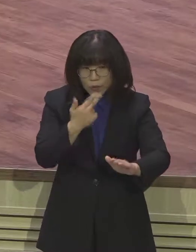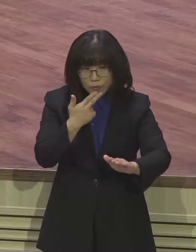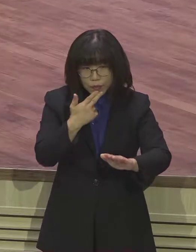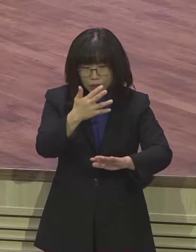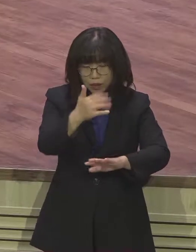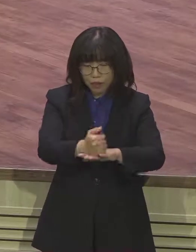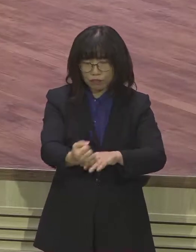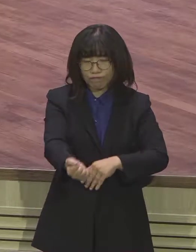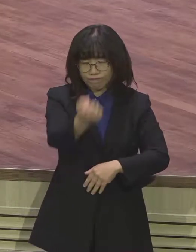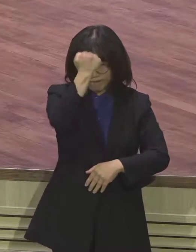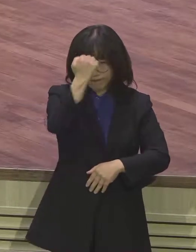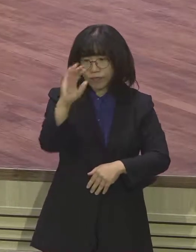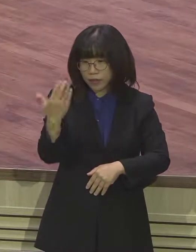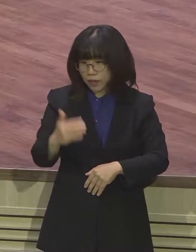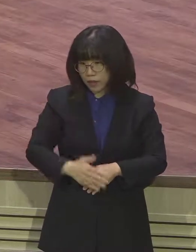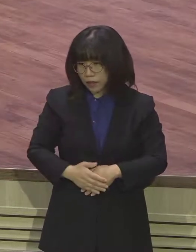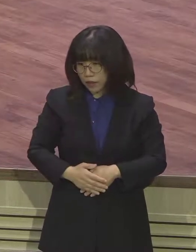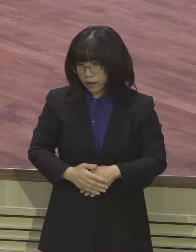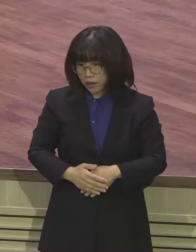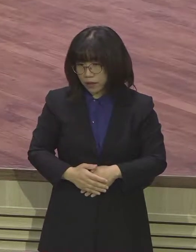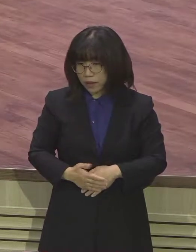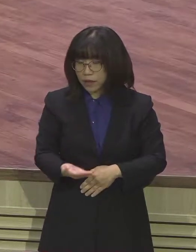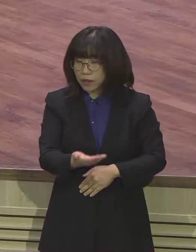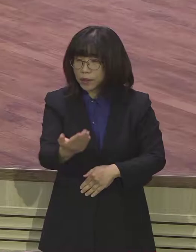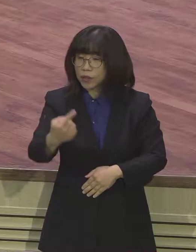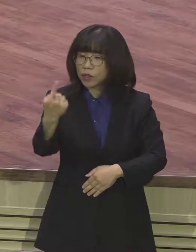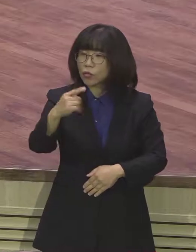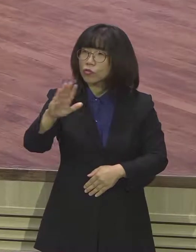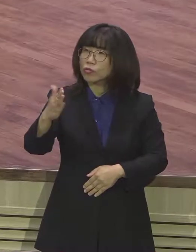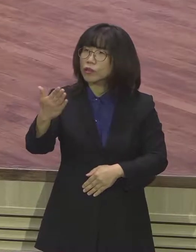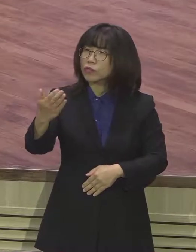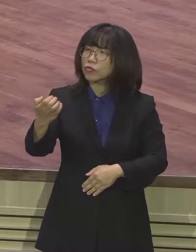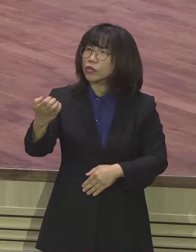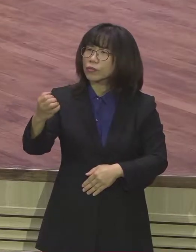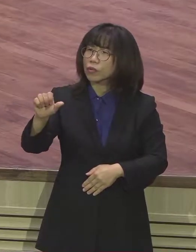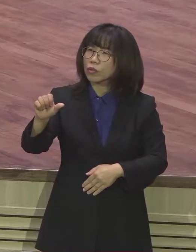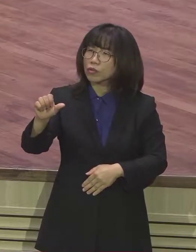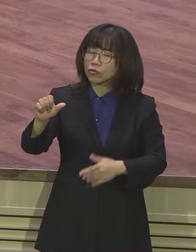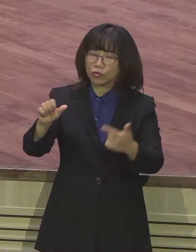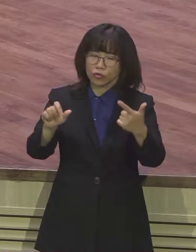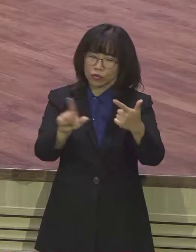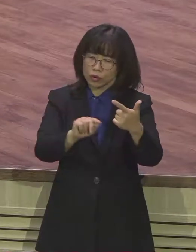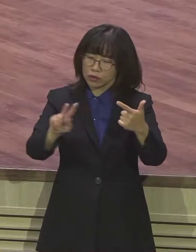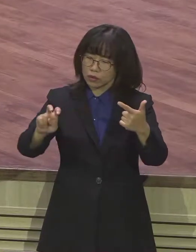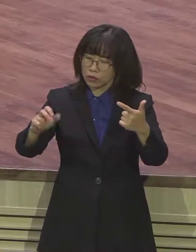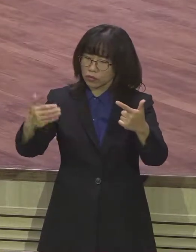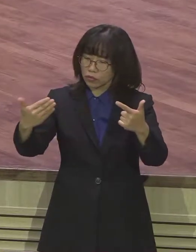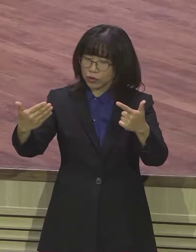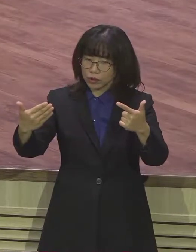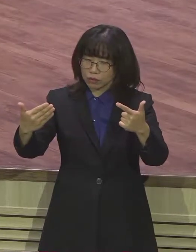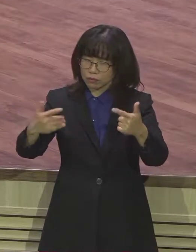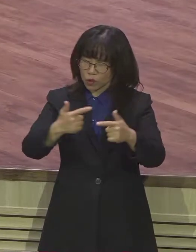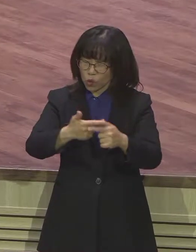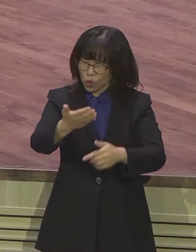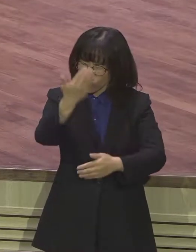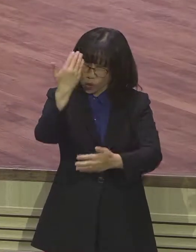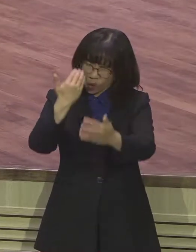1995년 여러분 6월 29일 오후 5시 27분 삼풍 백화점 무너진